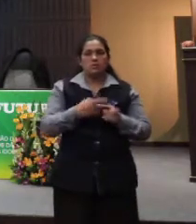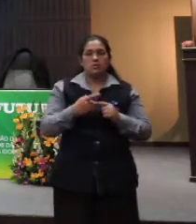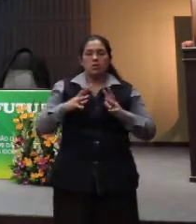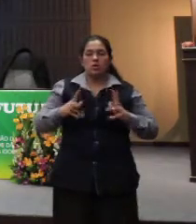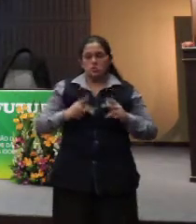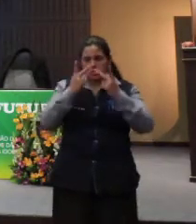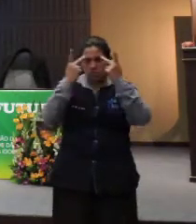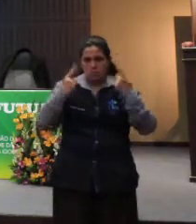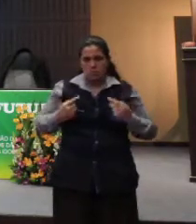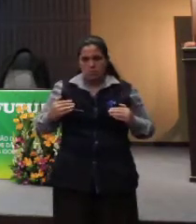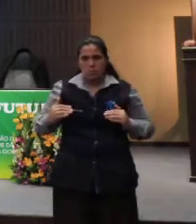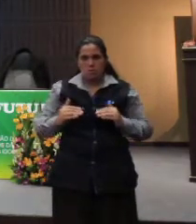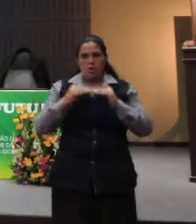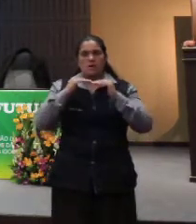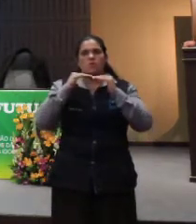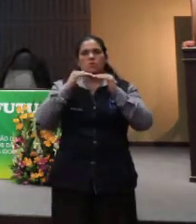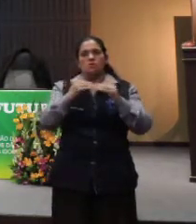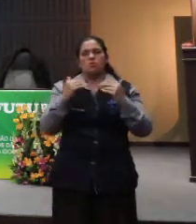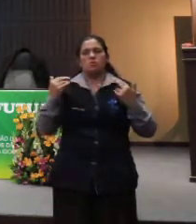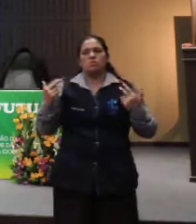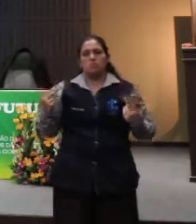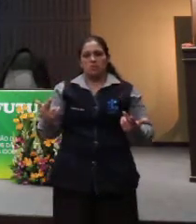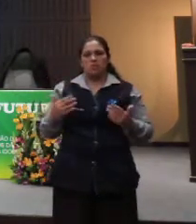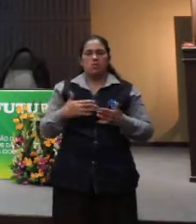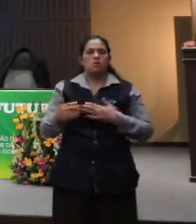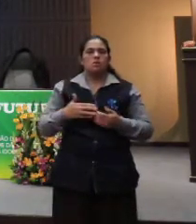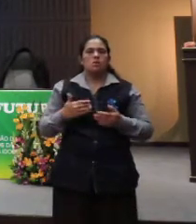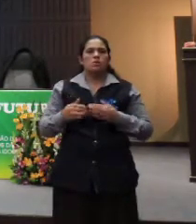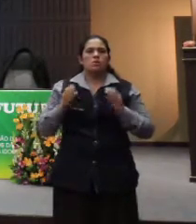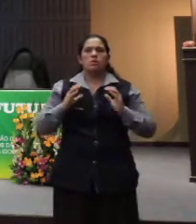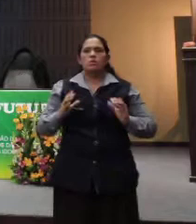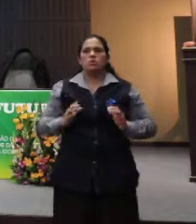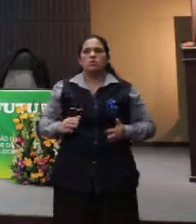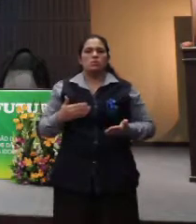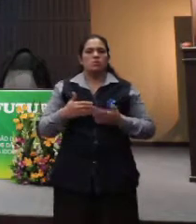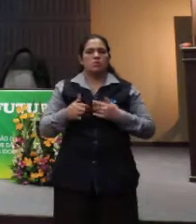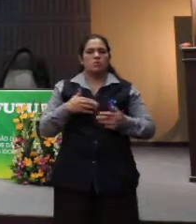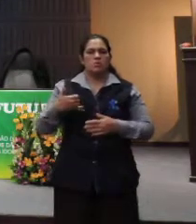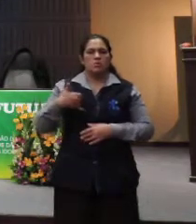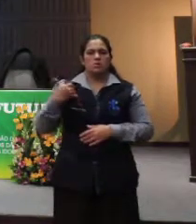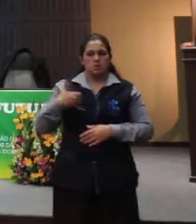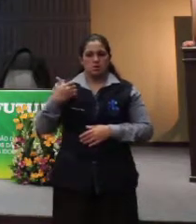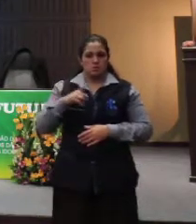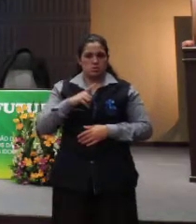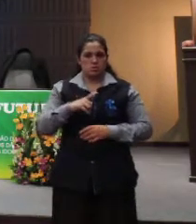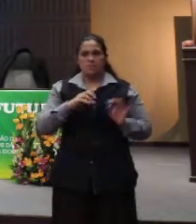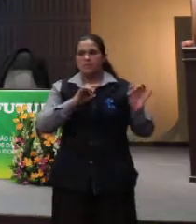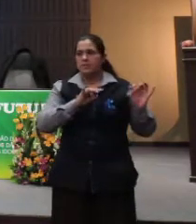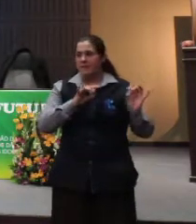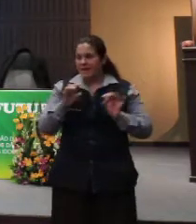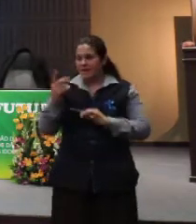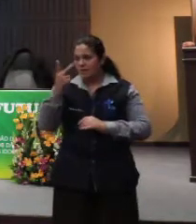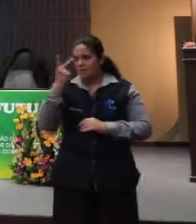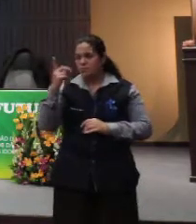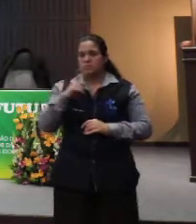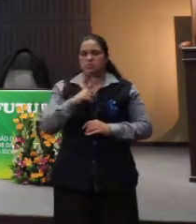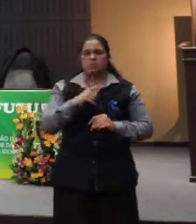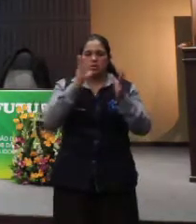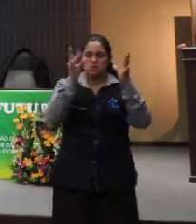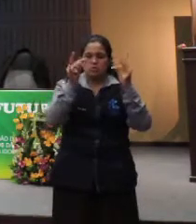mesma coisa. Não importa a característica física, não importa a idade que se tenha. Cada uma tem as suas